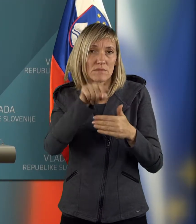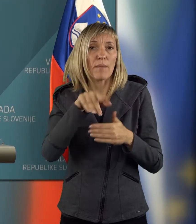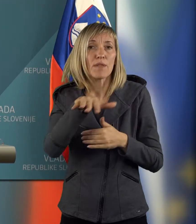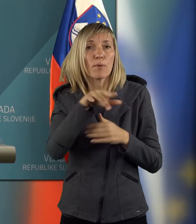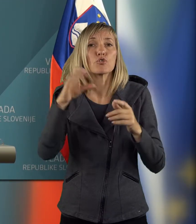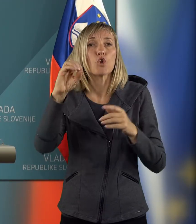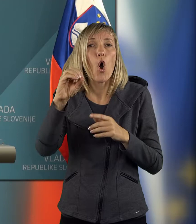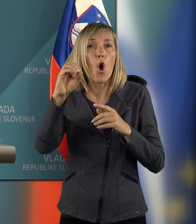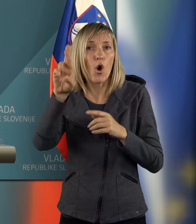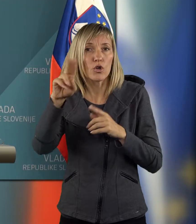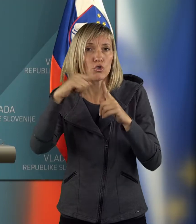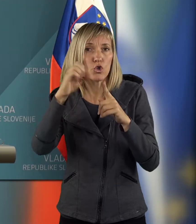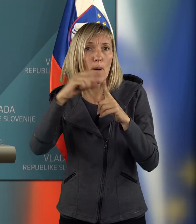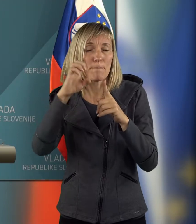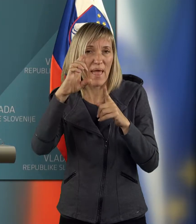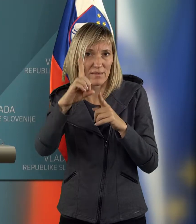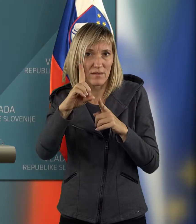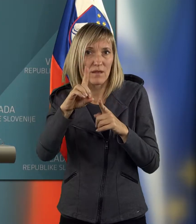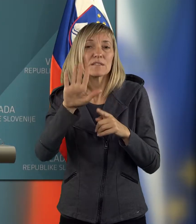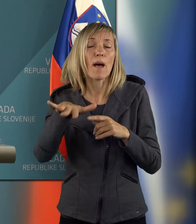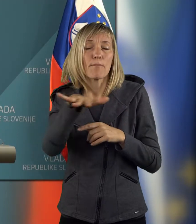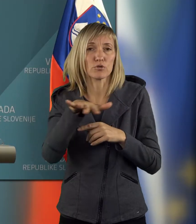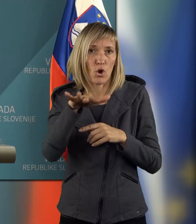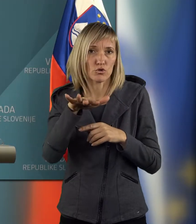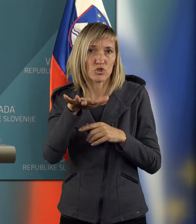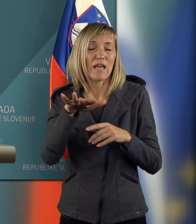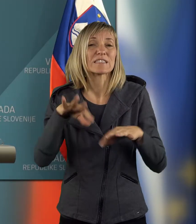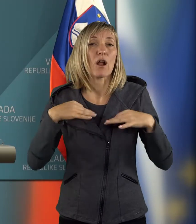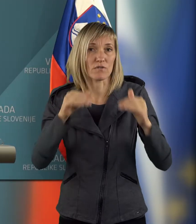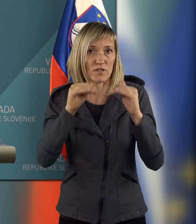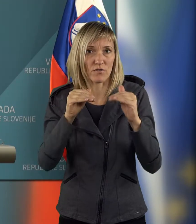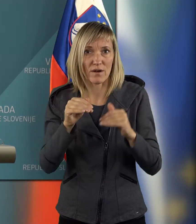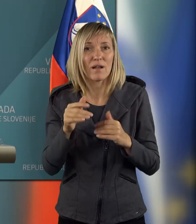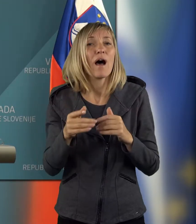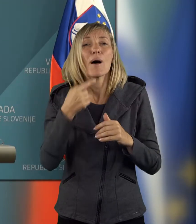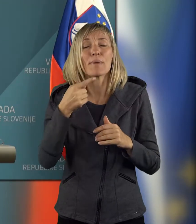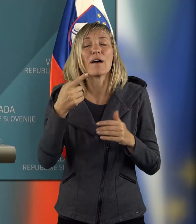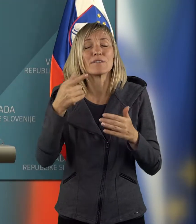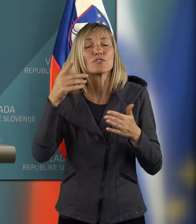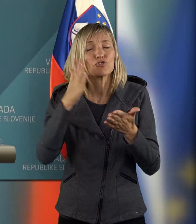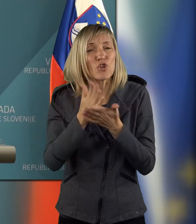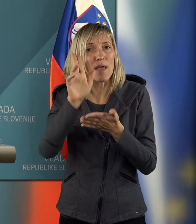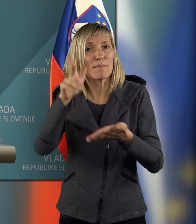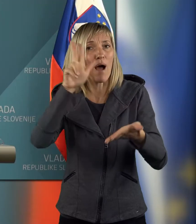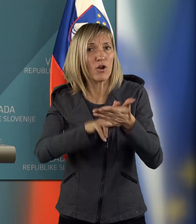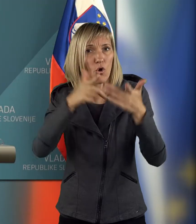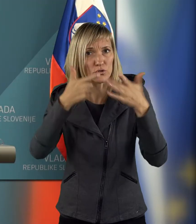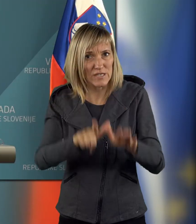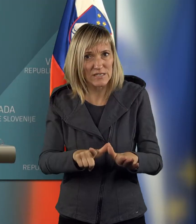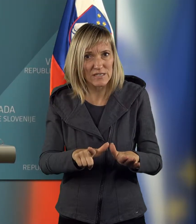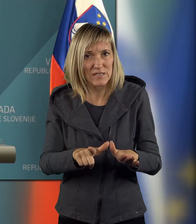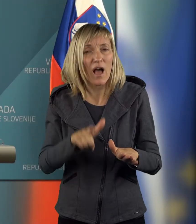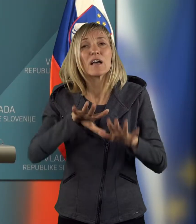ortopedije. Torej, koncesija leto 2016 za nedoločen čas za